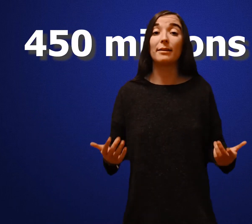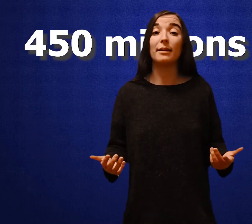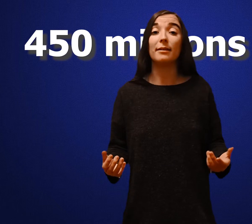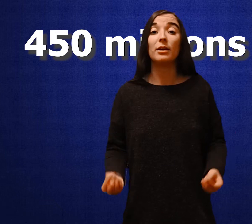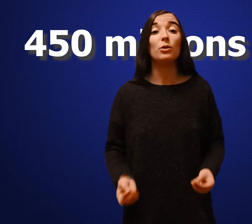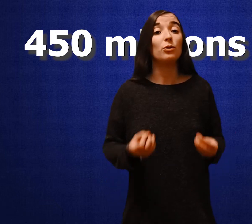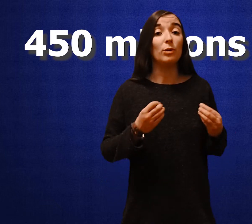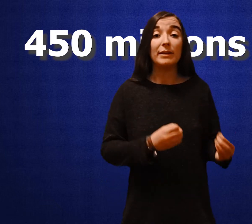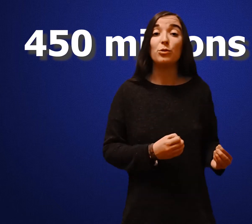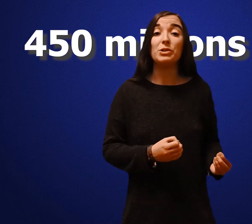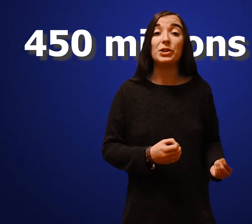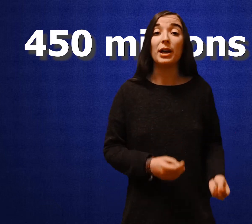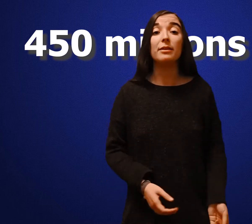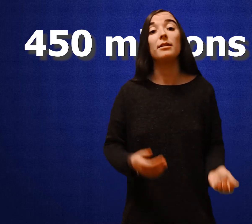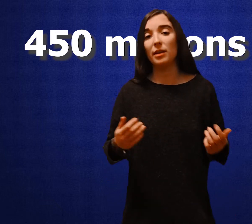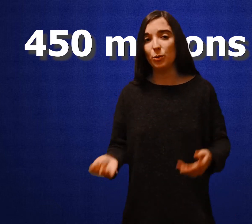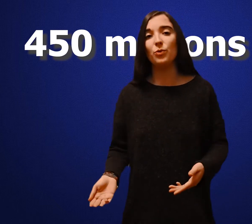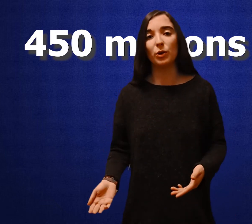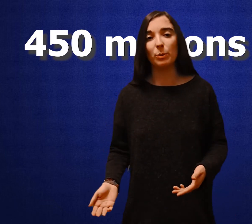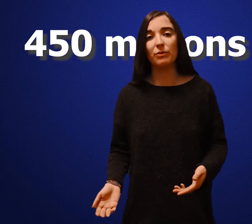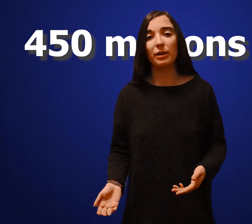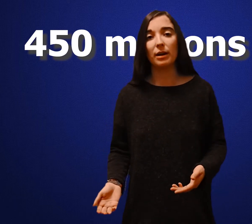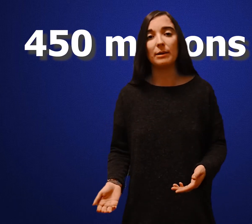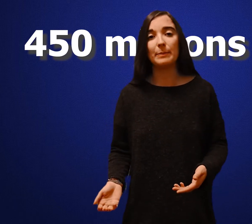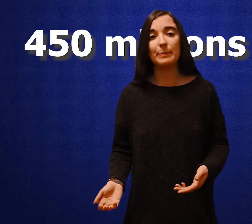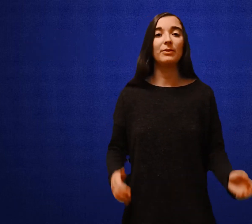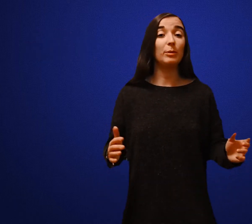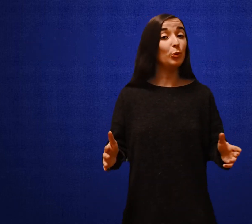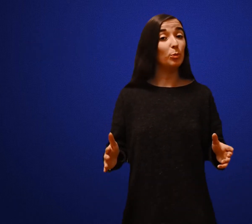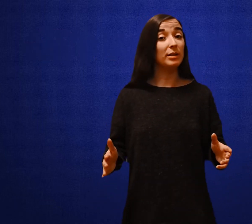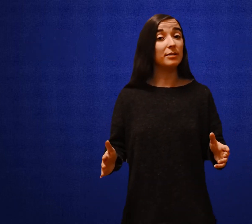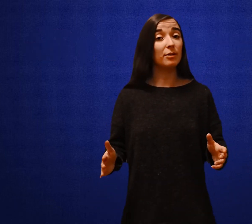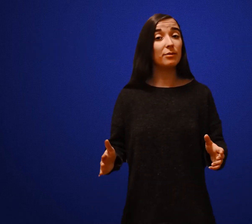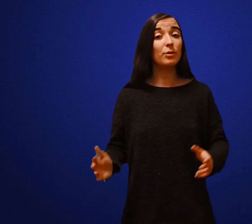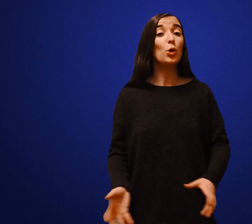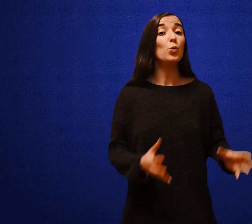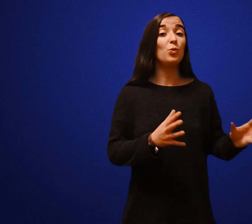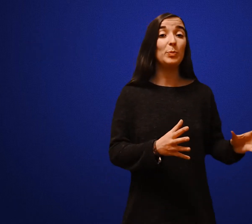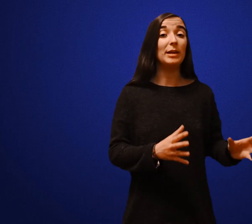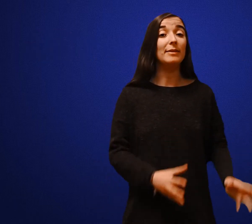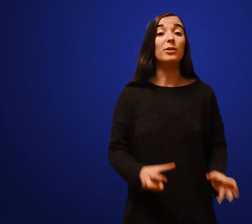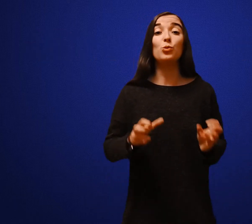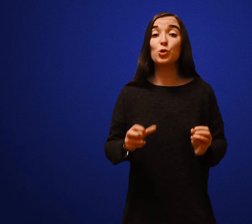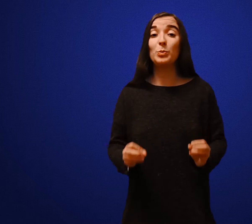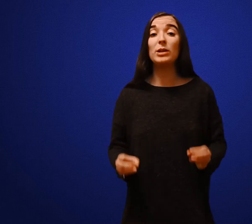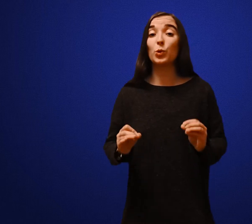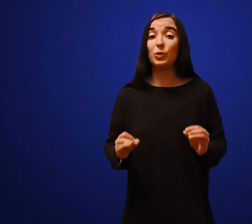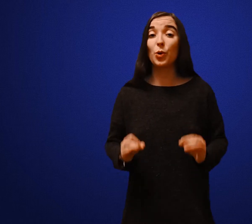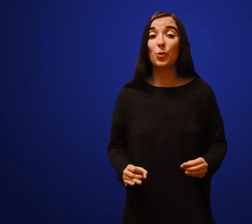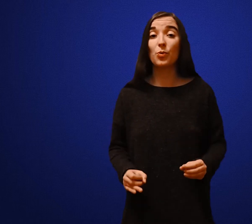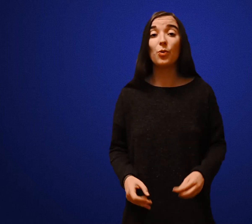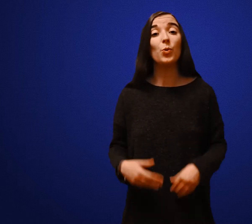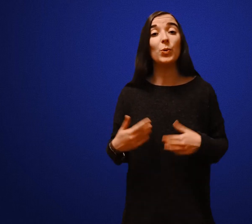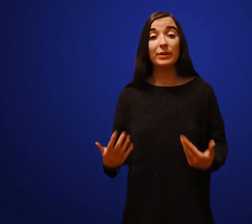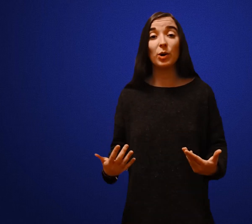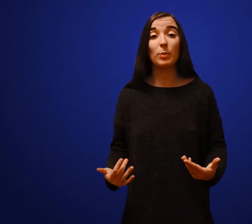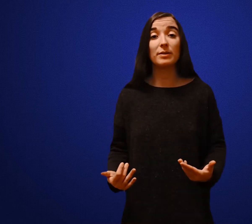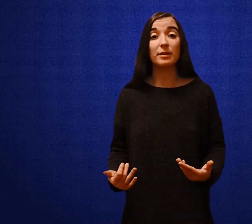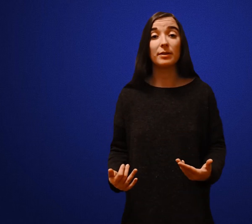d'aide De l'État du Michigan et du gouvernement fédéral Début 2019, 8 000 des 12 000 conduites en plomb ont été remplacées